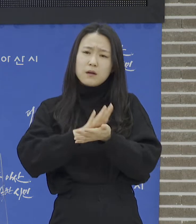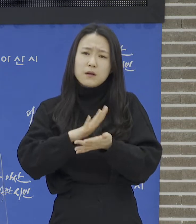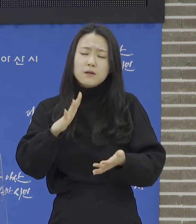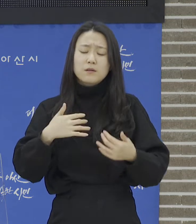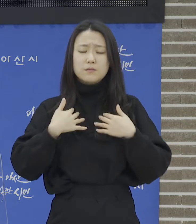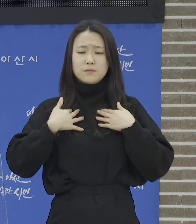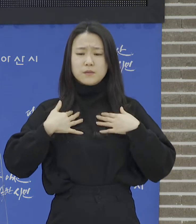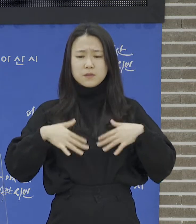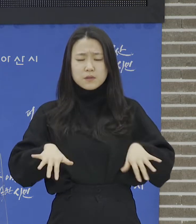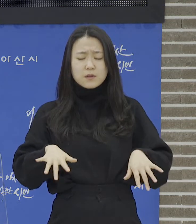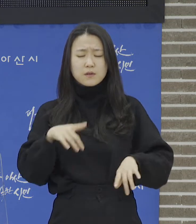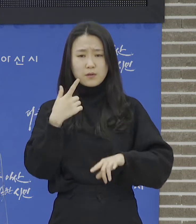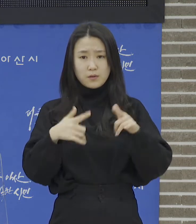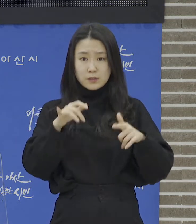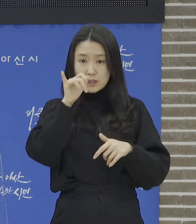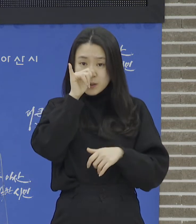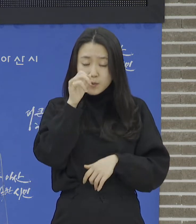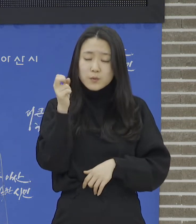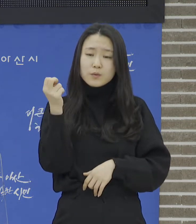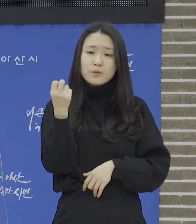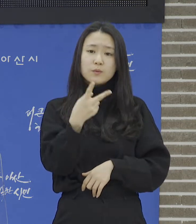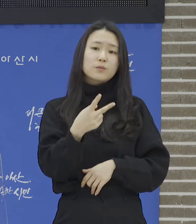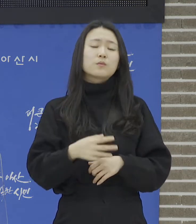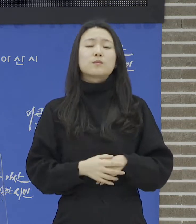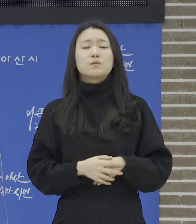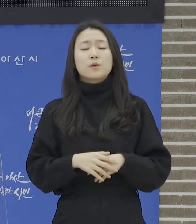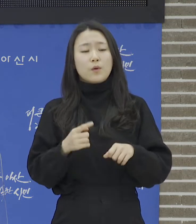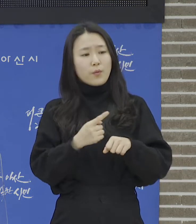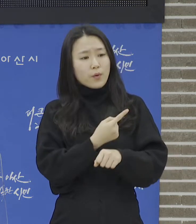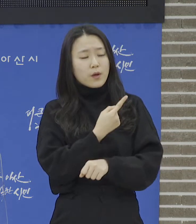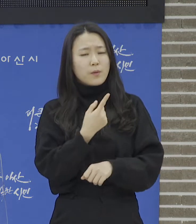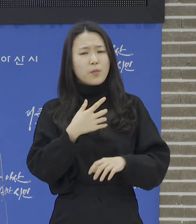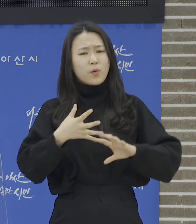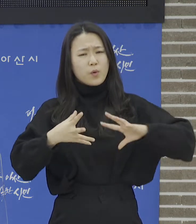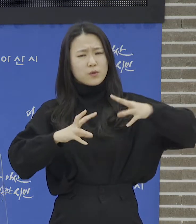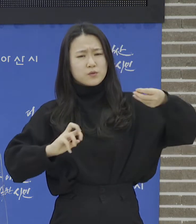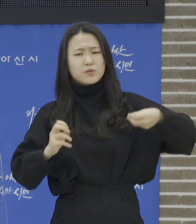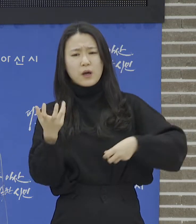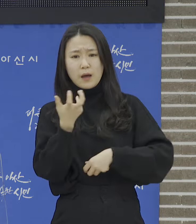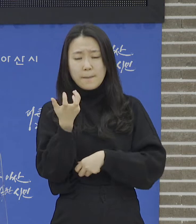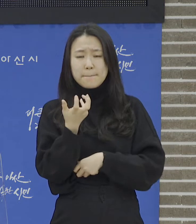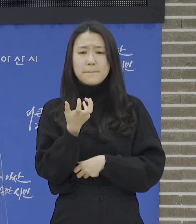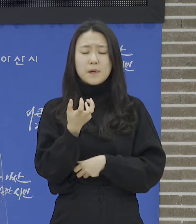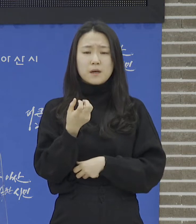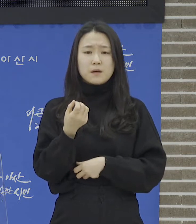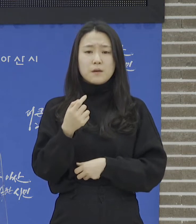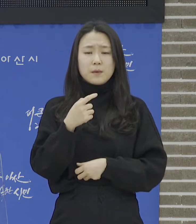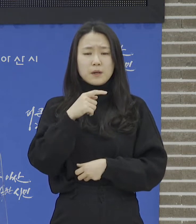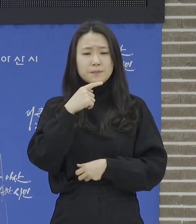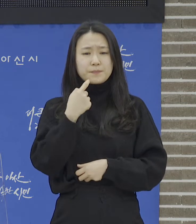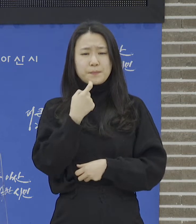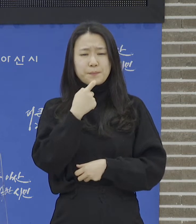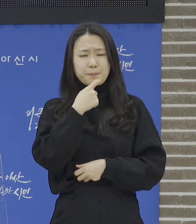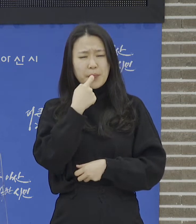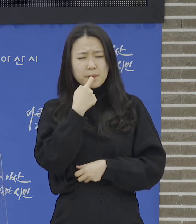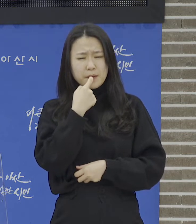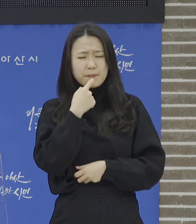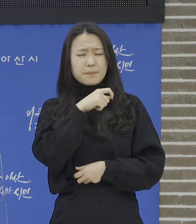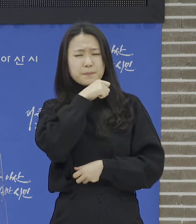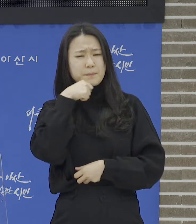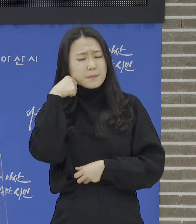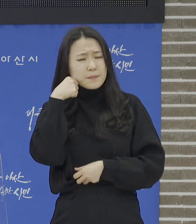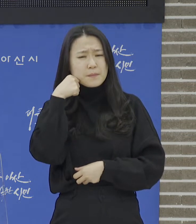소실, 근육통, 이누통 등 다양한 증상에 나타날 수 있습니다. 이러한 증상은 보통